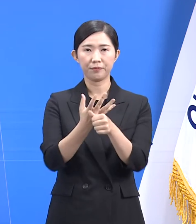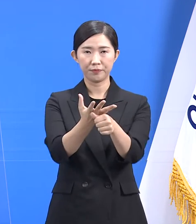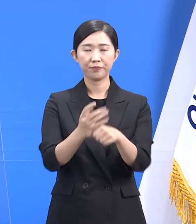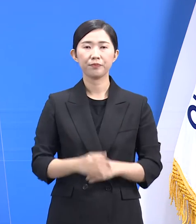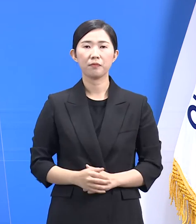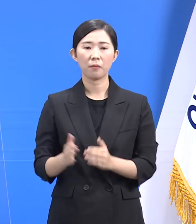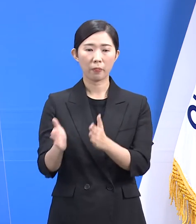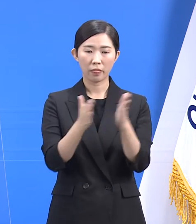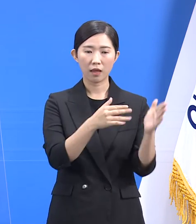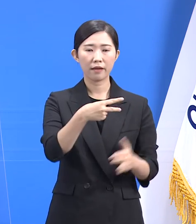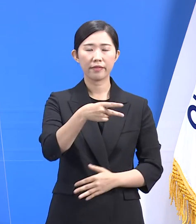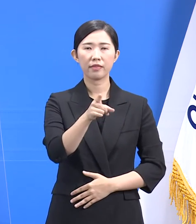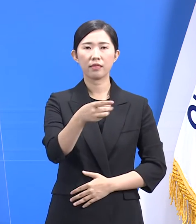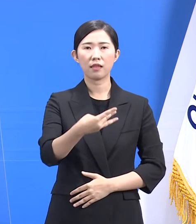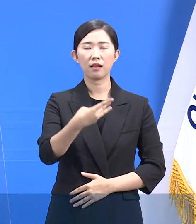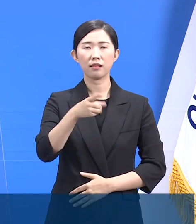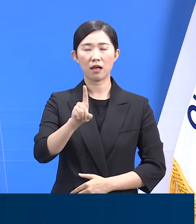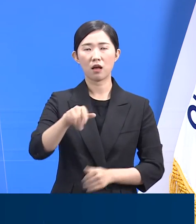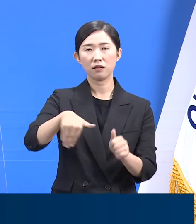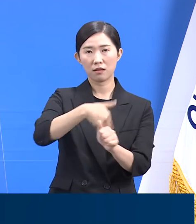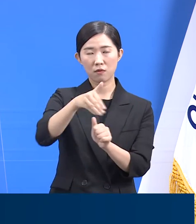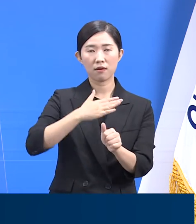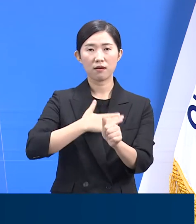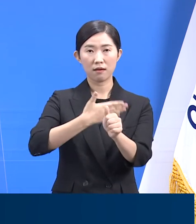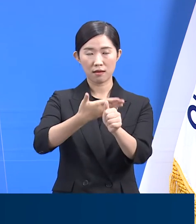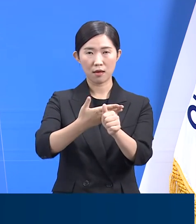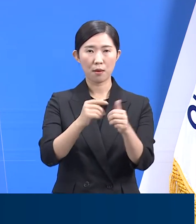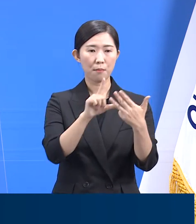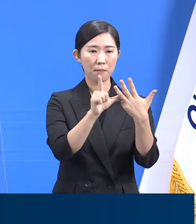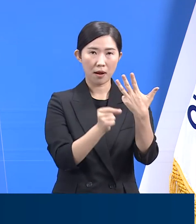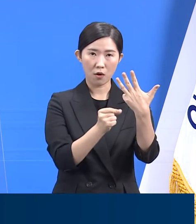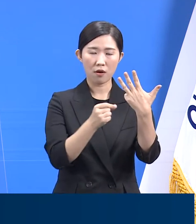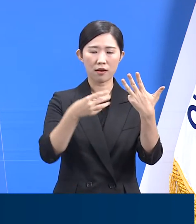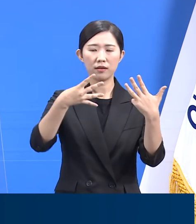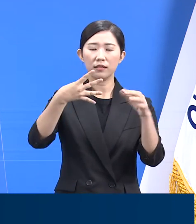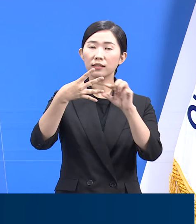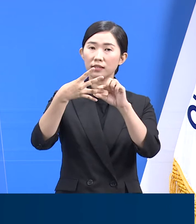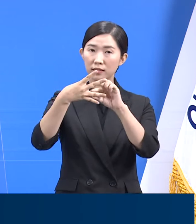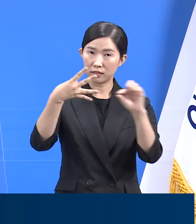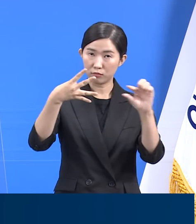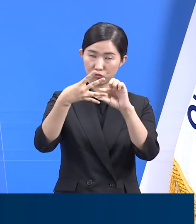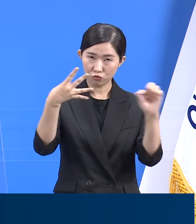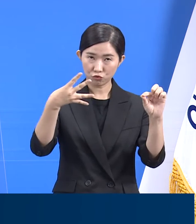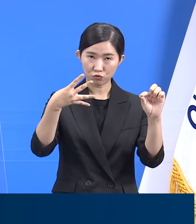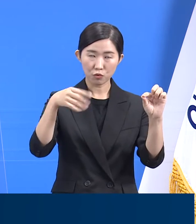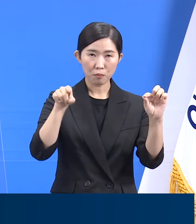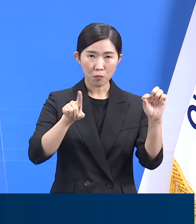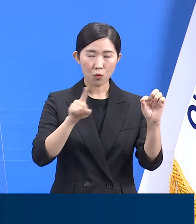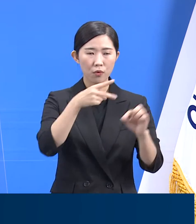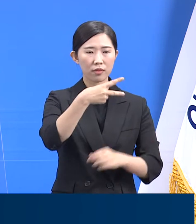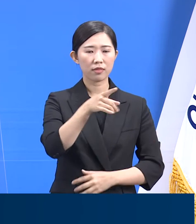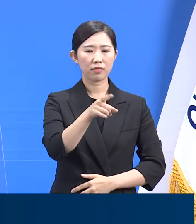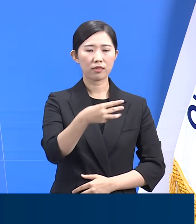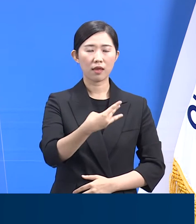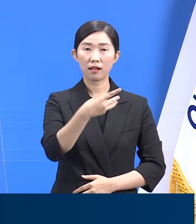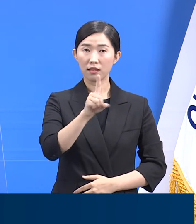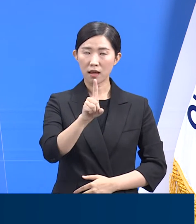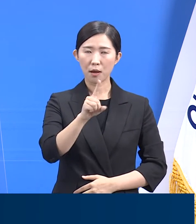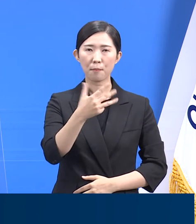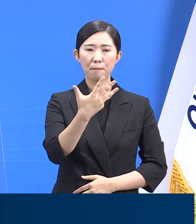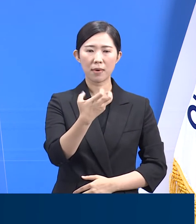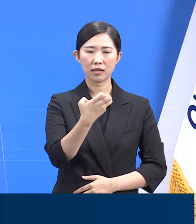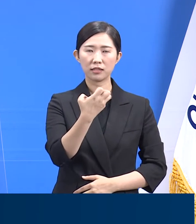다음은 델타 변이 바이러스 현황입니다. 8월 3주차 전국 국내 감염 사례 중 델타 변이 검출률은 89.6